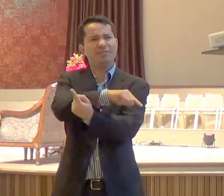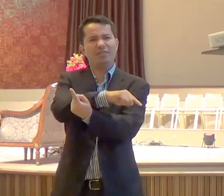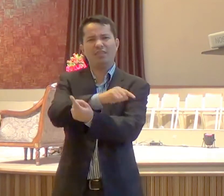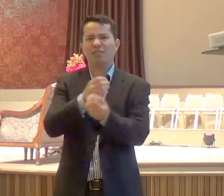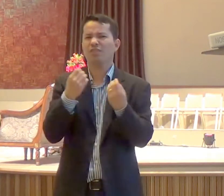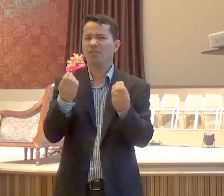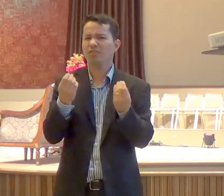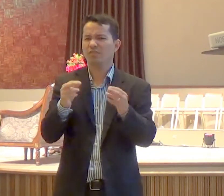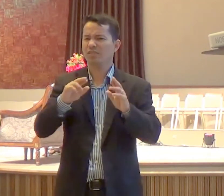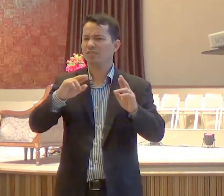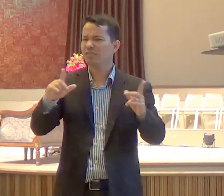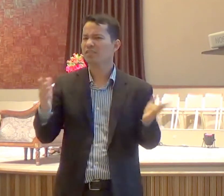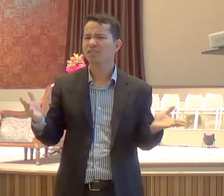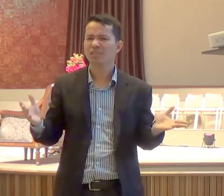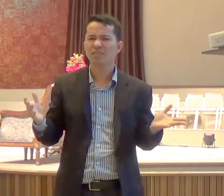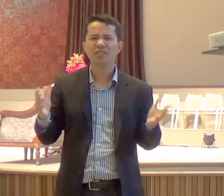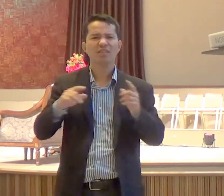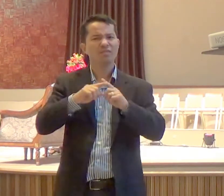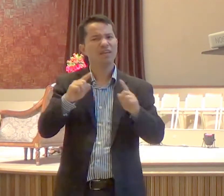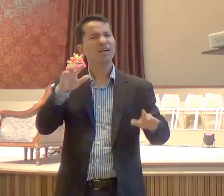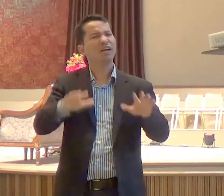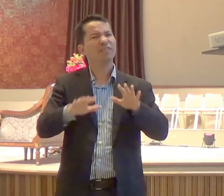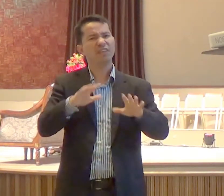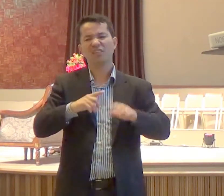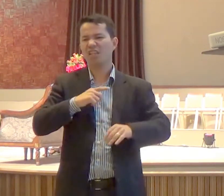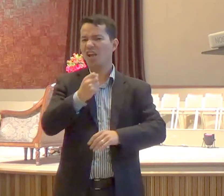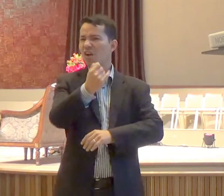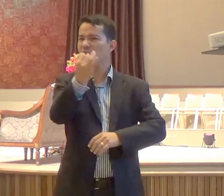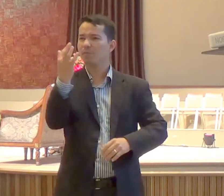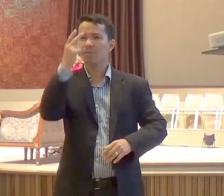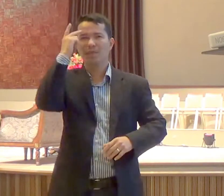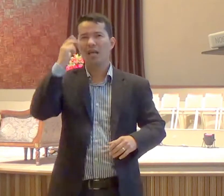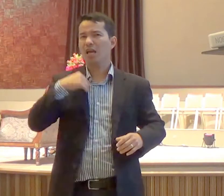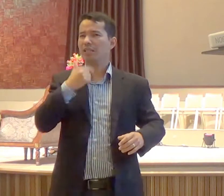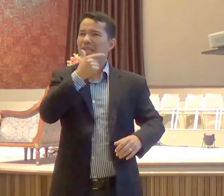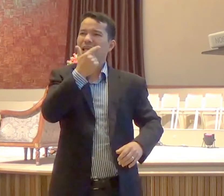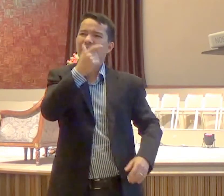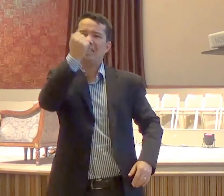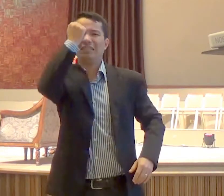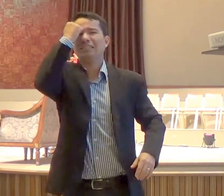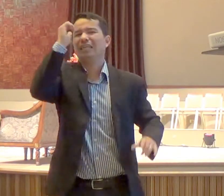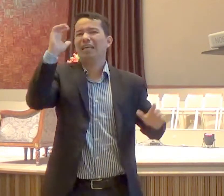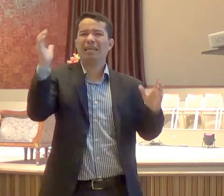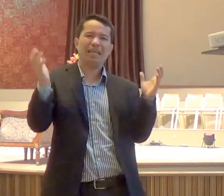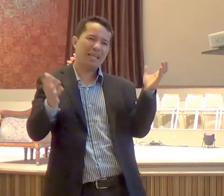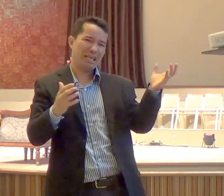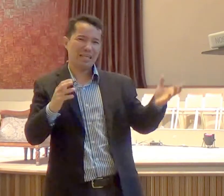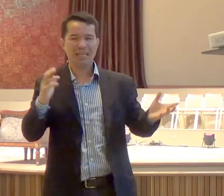ai está tendo santo, tão engraçado esse arrependimento, você já viu alguém falar isso? Eu nunca vi, não existe,